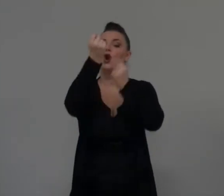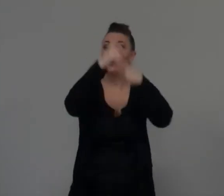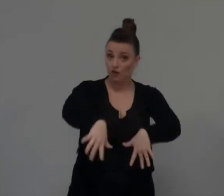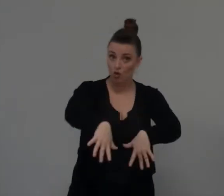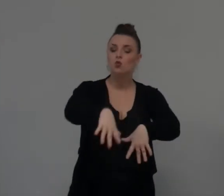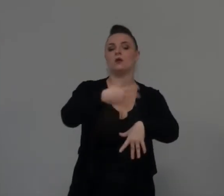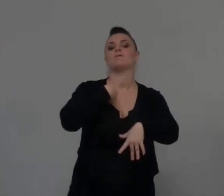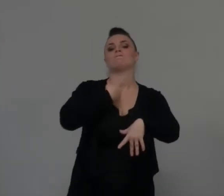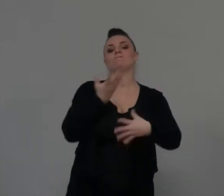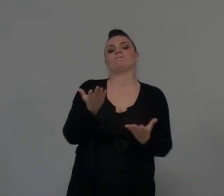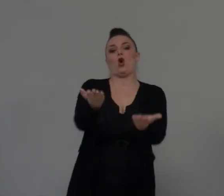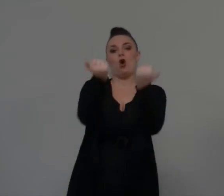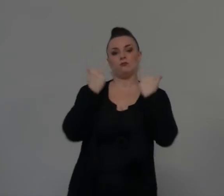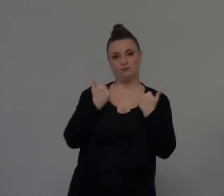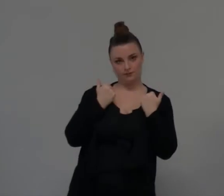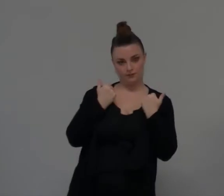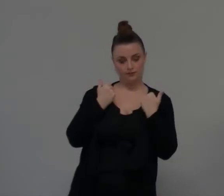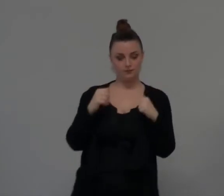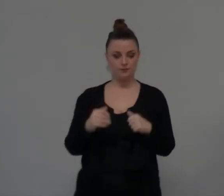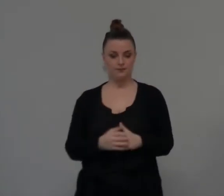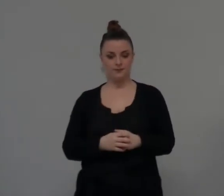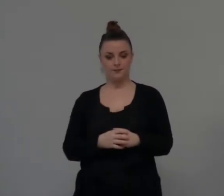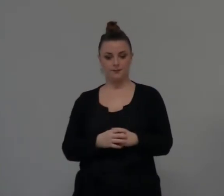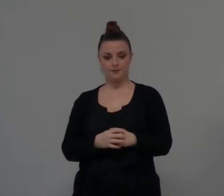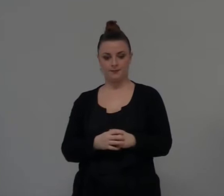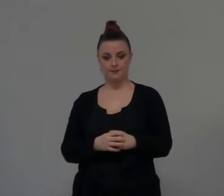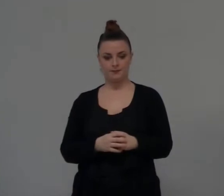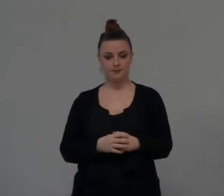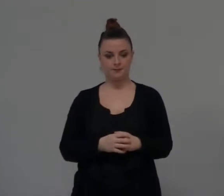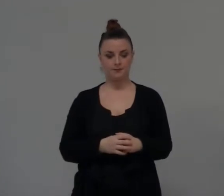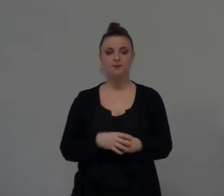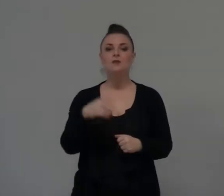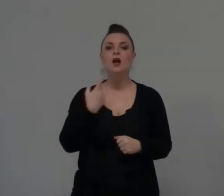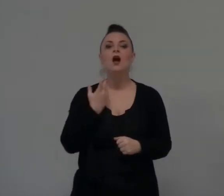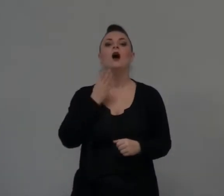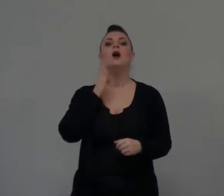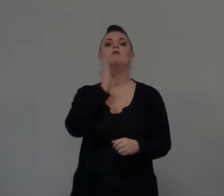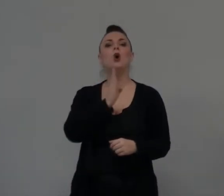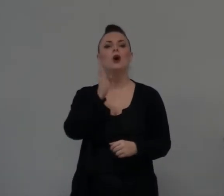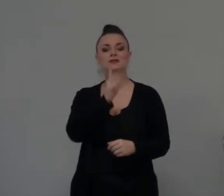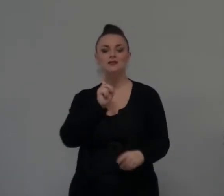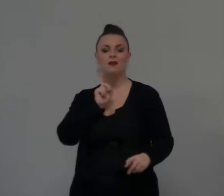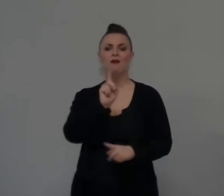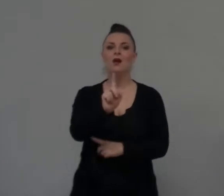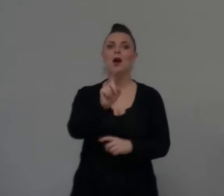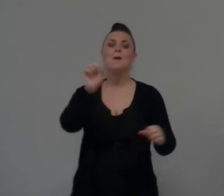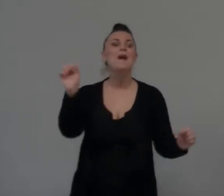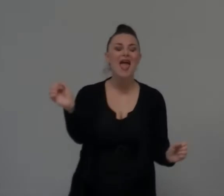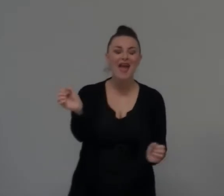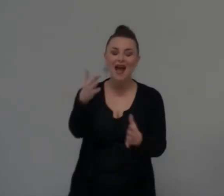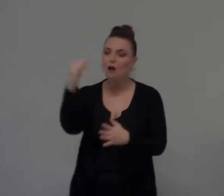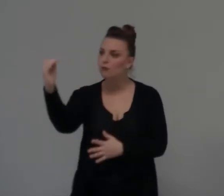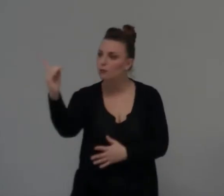ed ecco passare a lui che aveva il diritto di scatto. Poi, che caso?